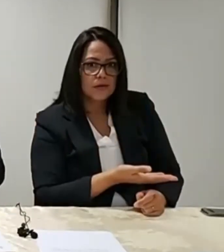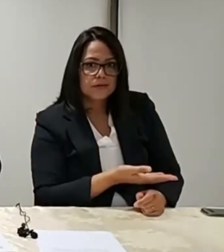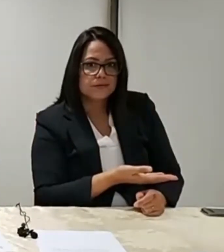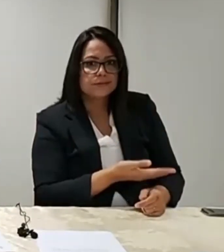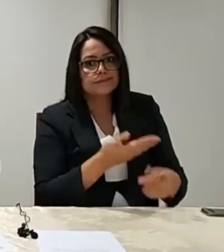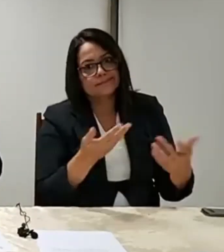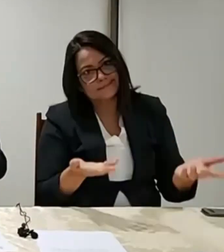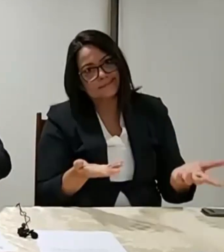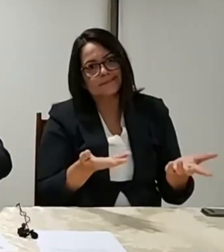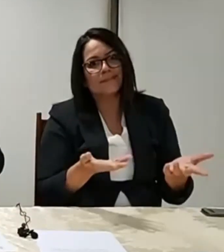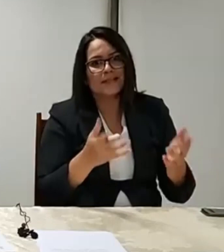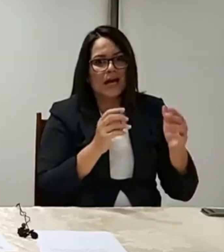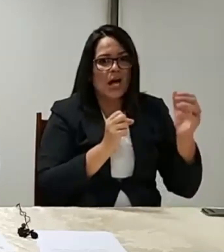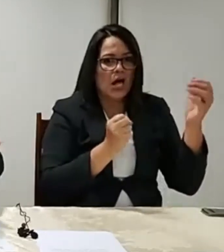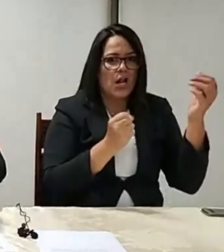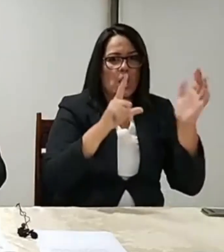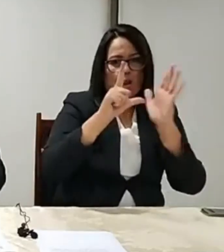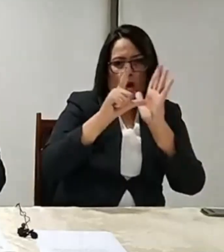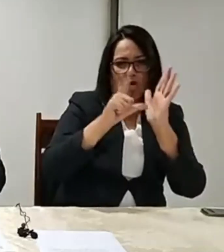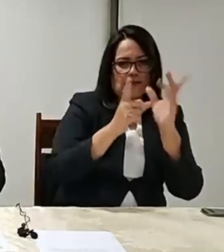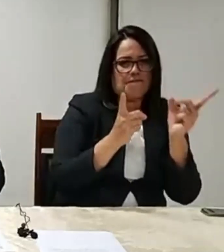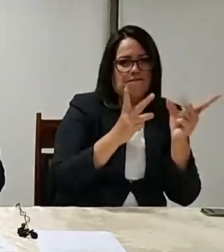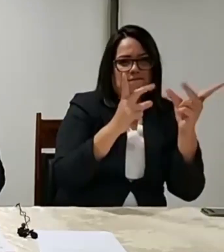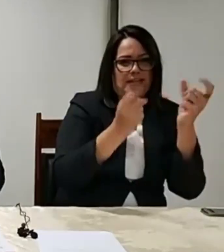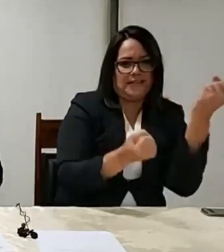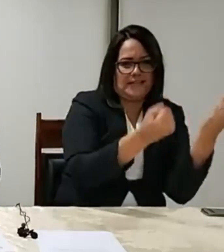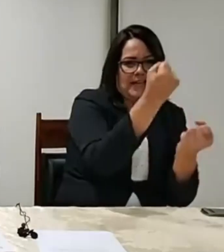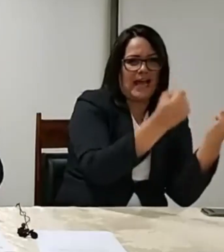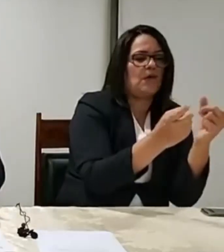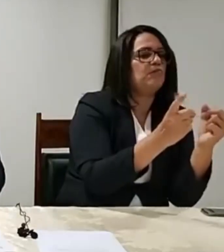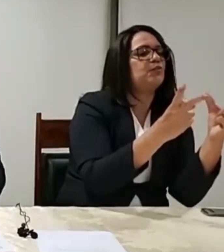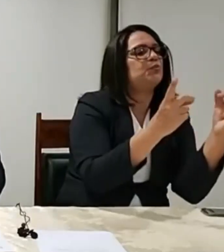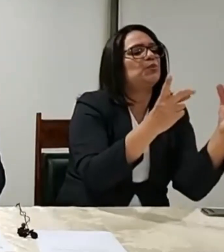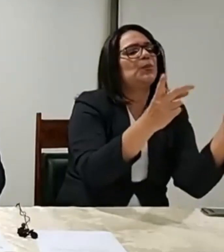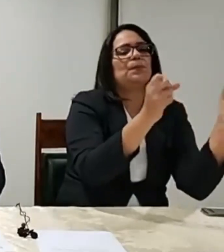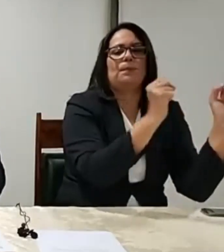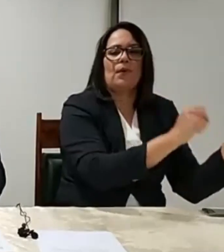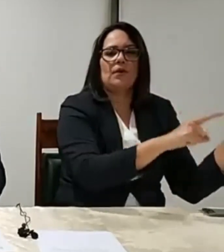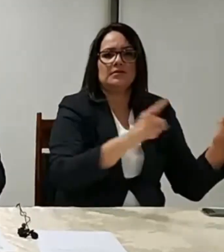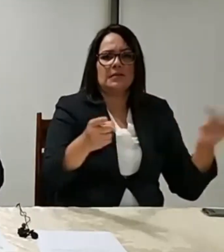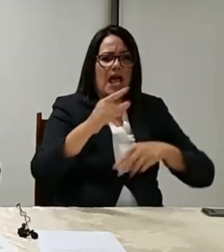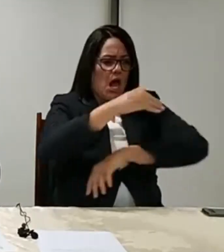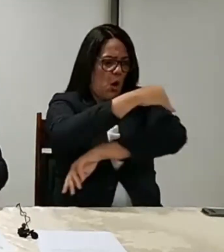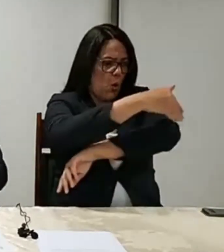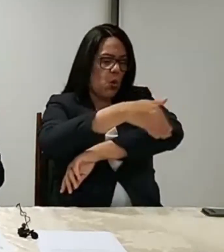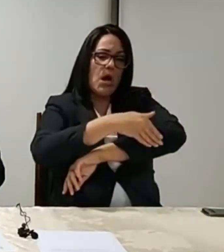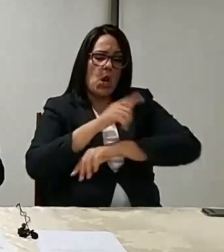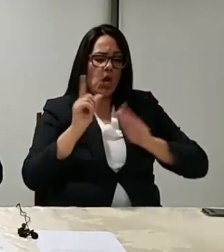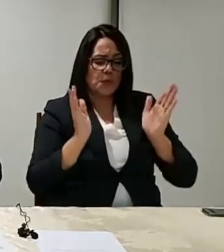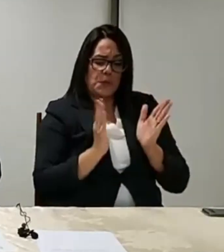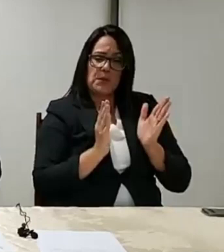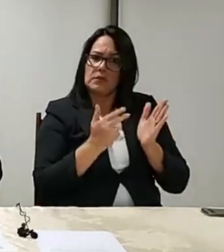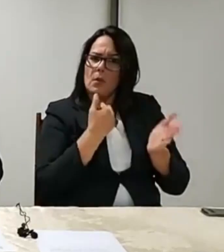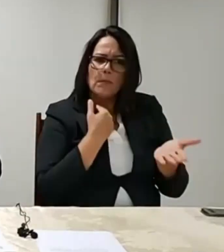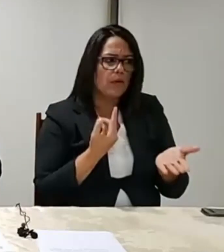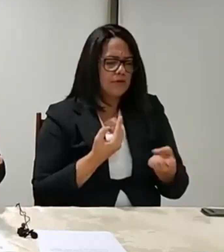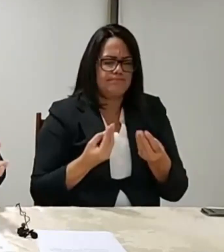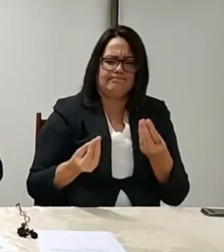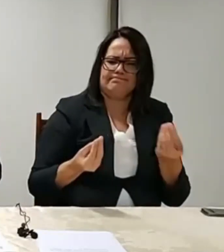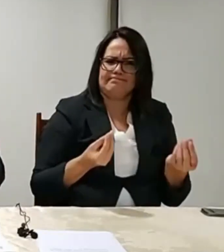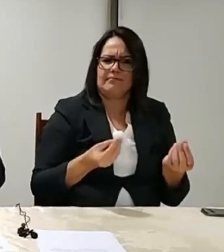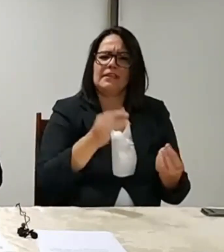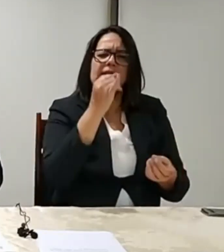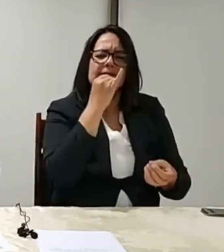Ele vai transmitir aí a Covid-19. Daí você vai, por exemplo, no